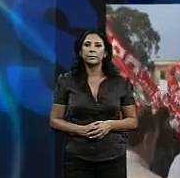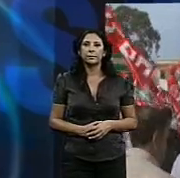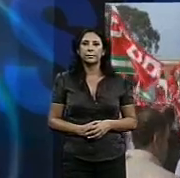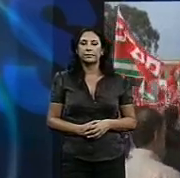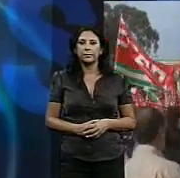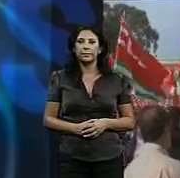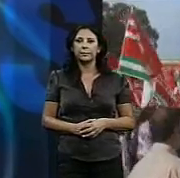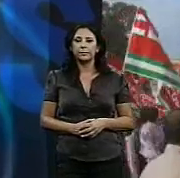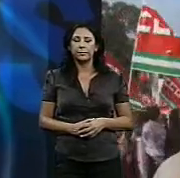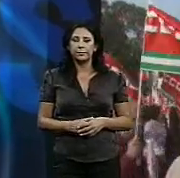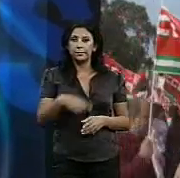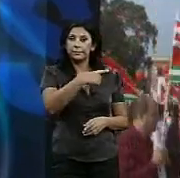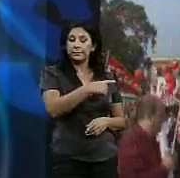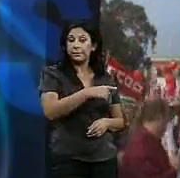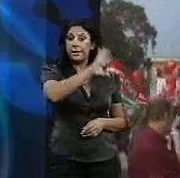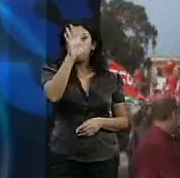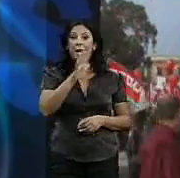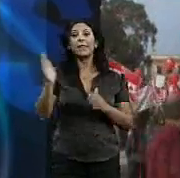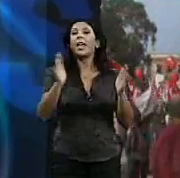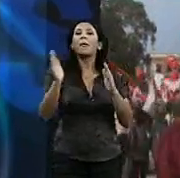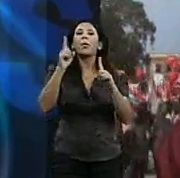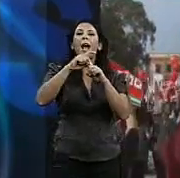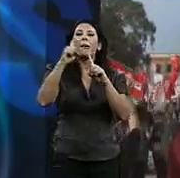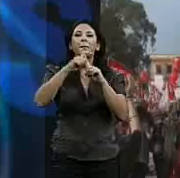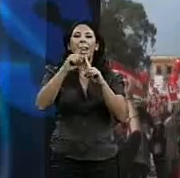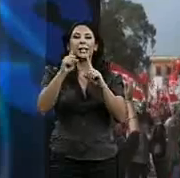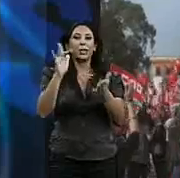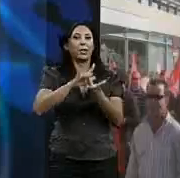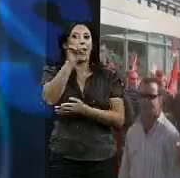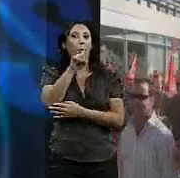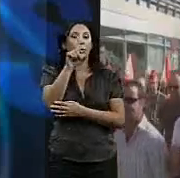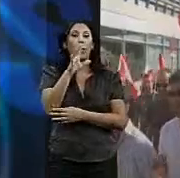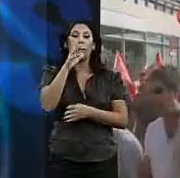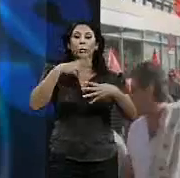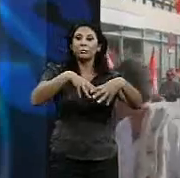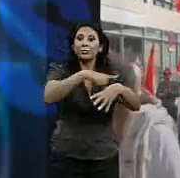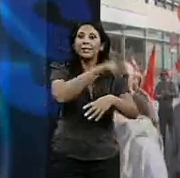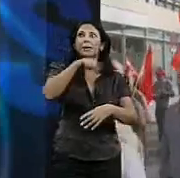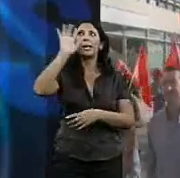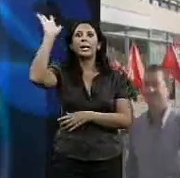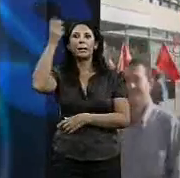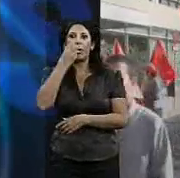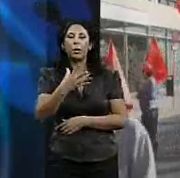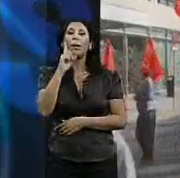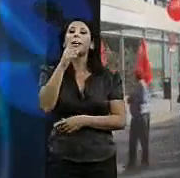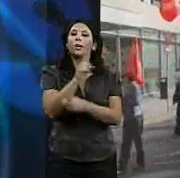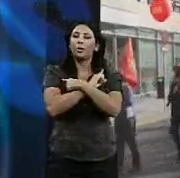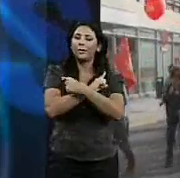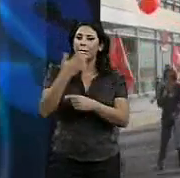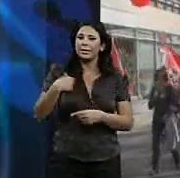Parece un primero de mayo por la movilización y la meteorología, pero estamos en noviembre y la marcha sindical se dirige a la sede de